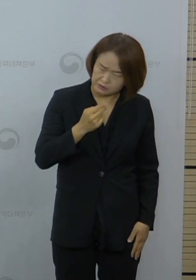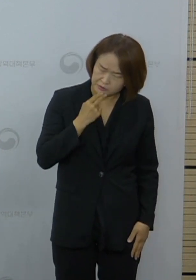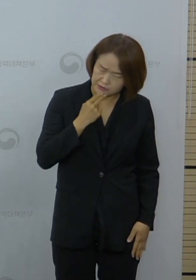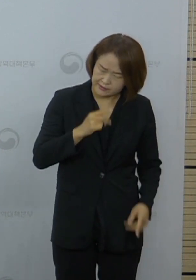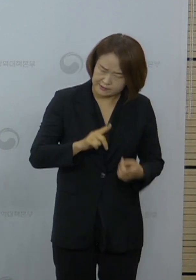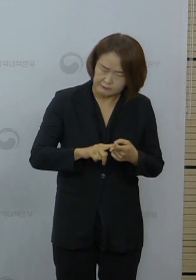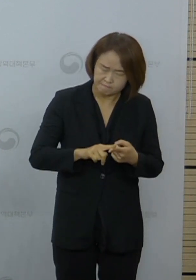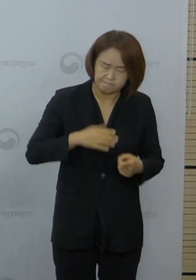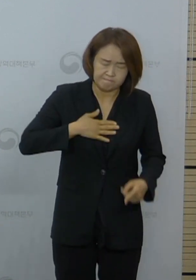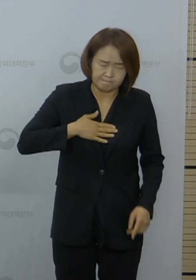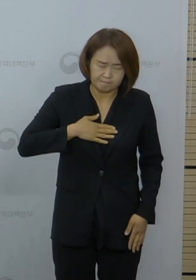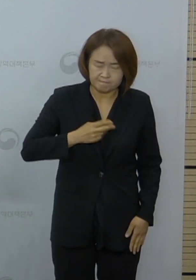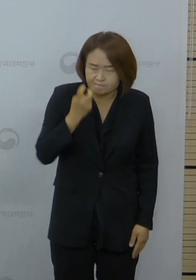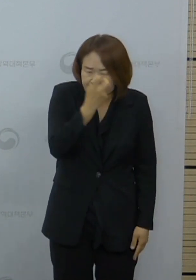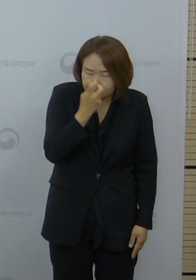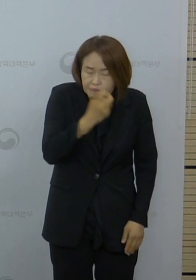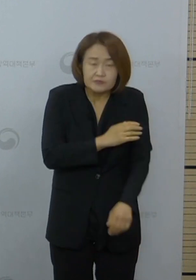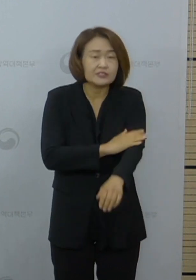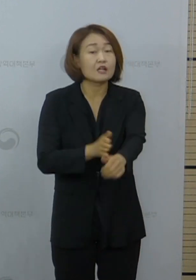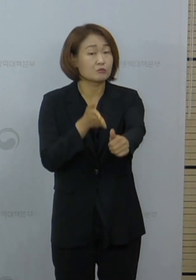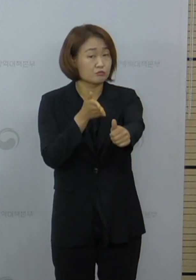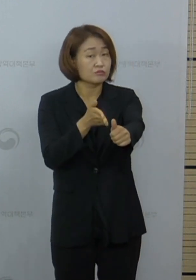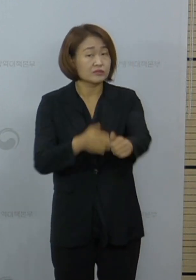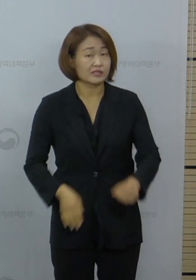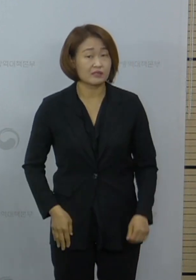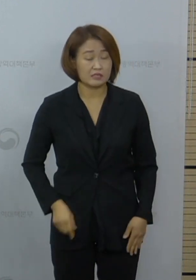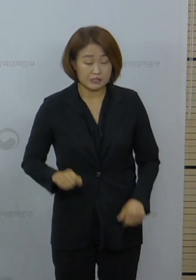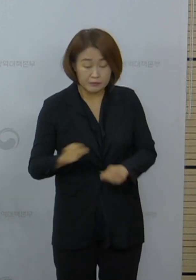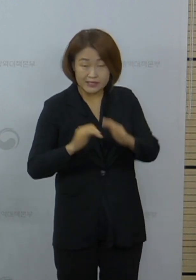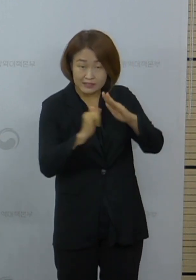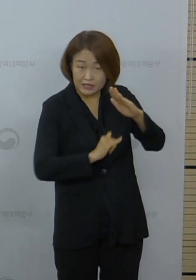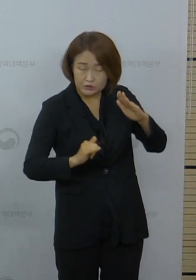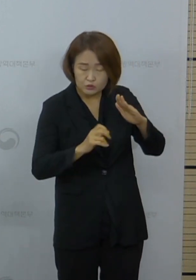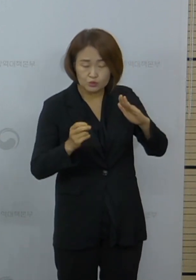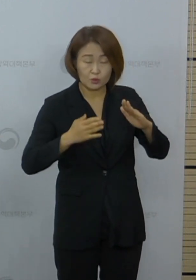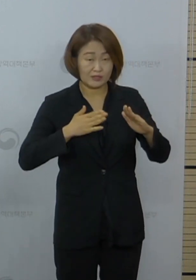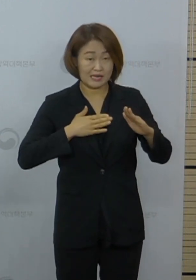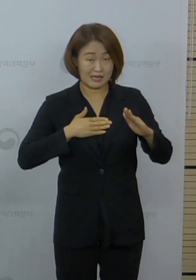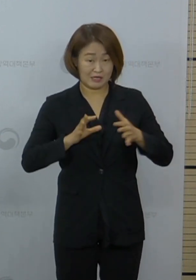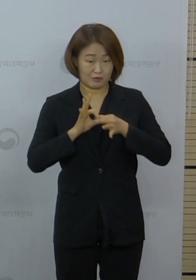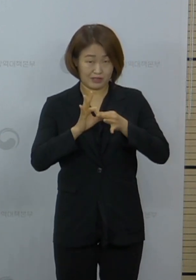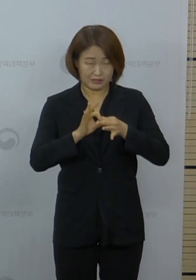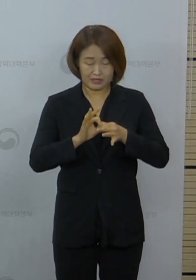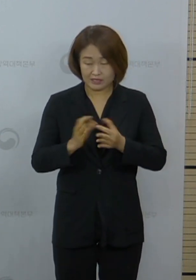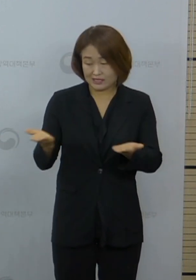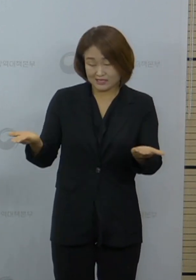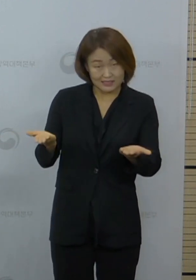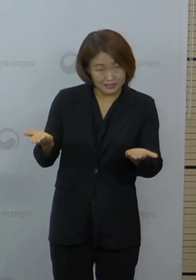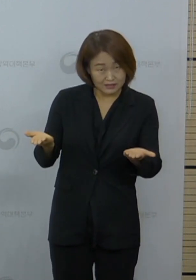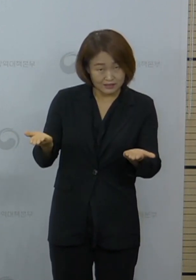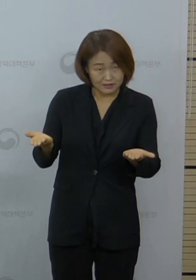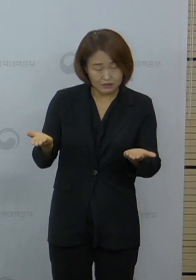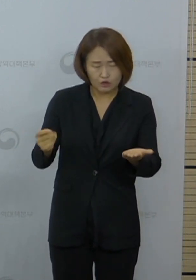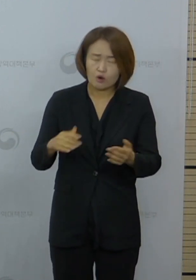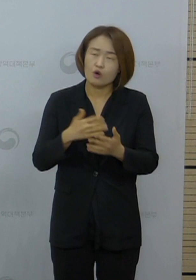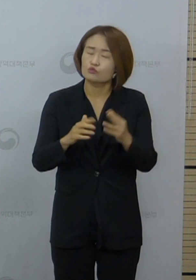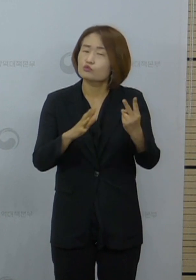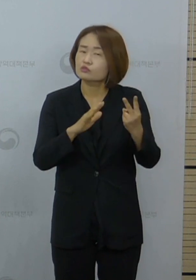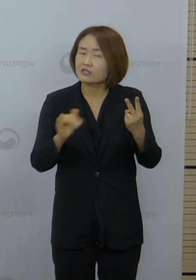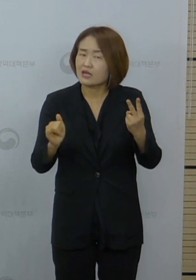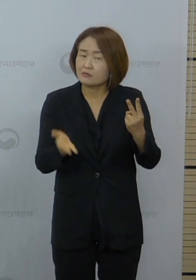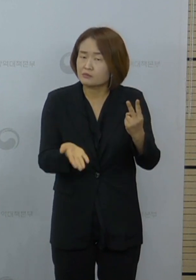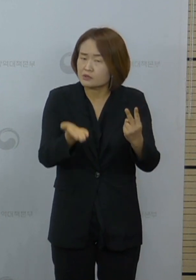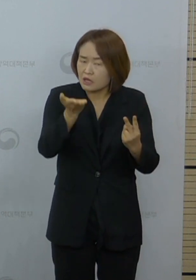시행해 주시기를 바랍니다. 특히 가족이나 본인이 속한 회사 등의 집단에서 2명 이상의